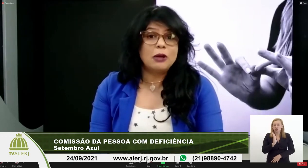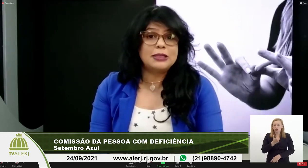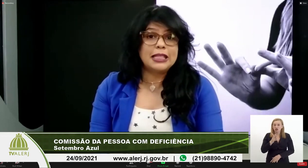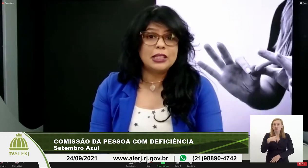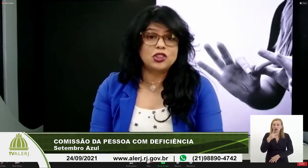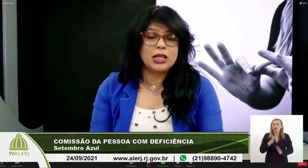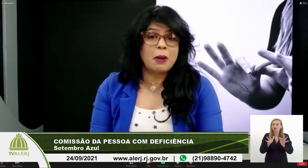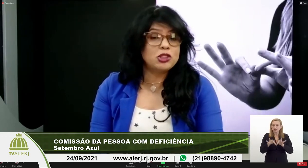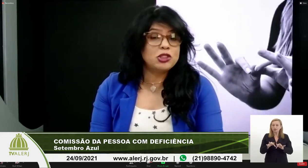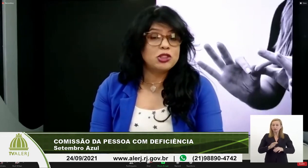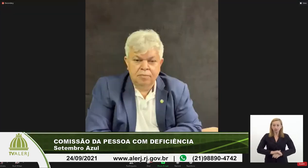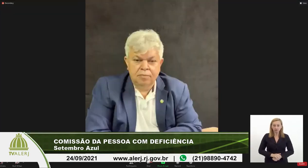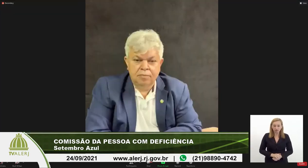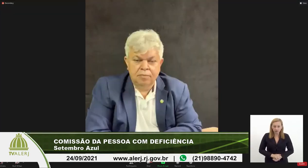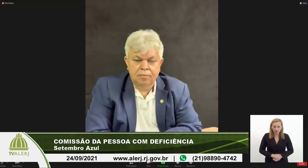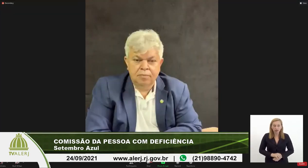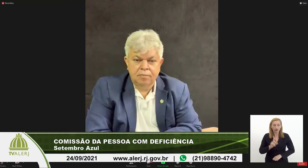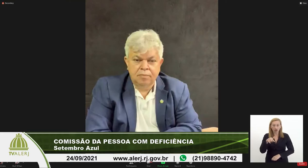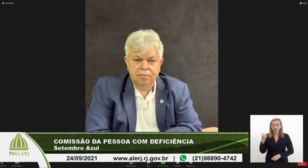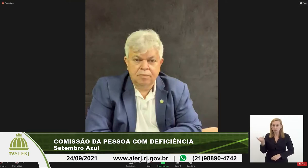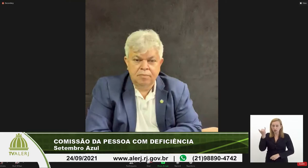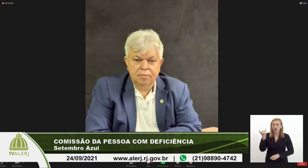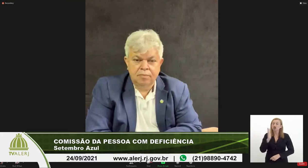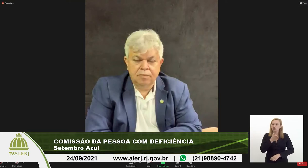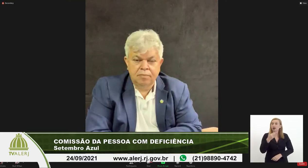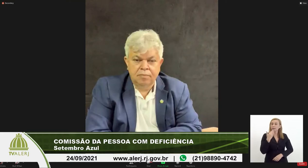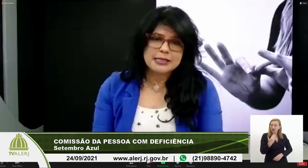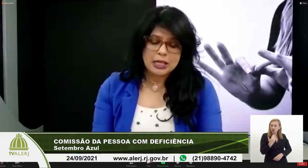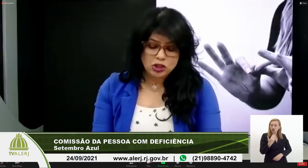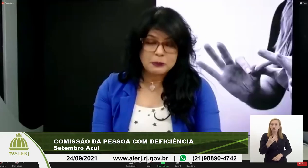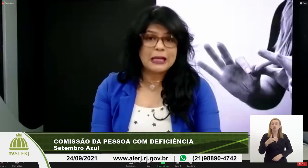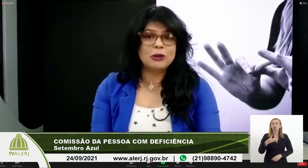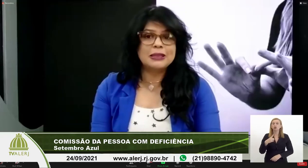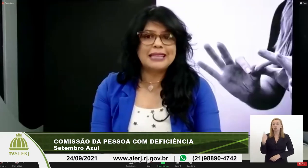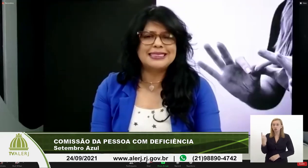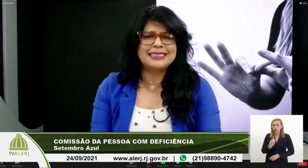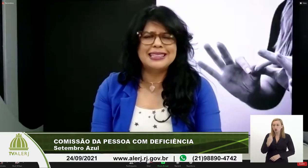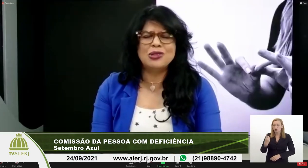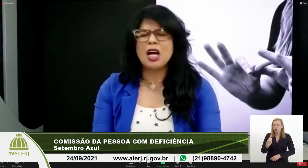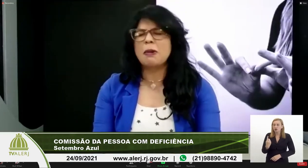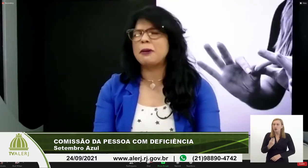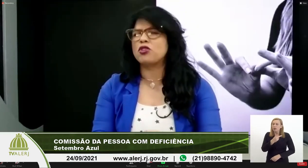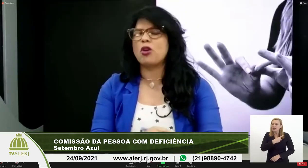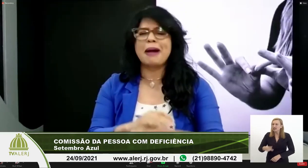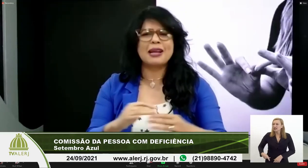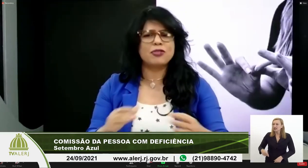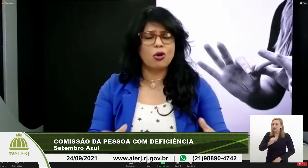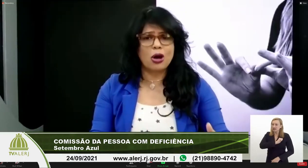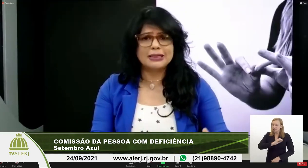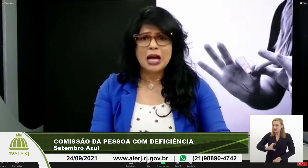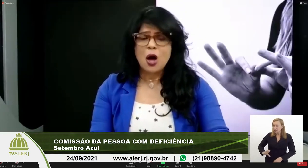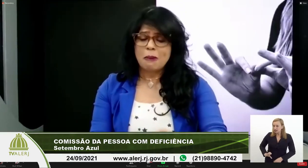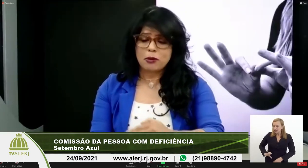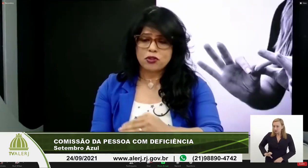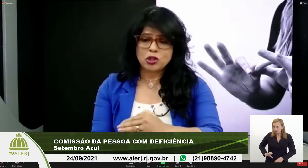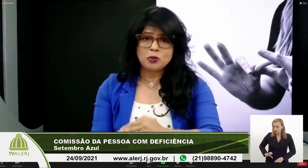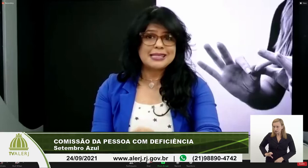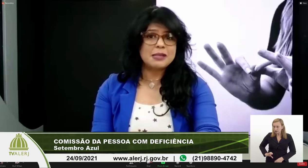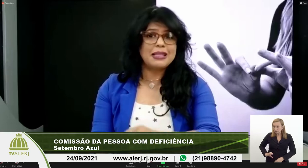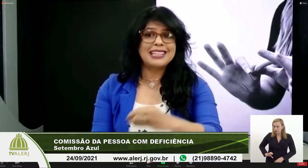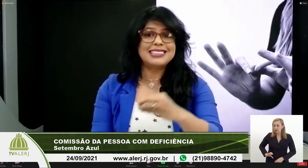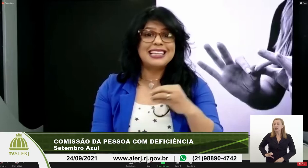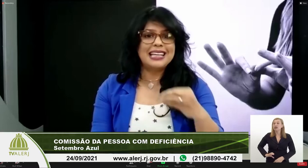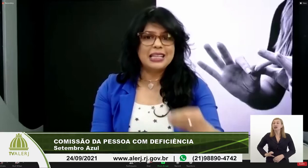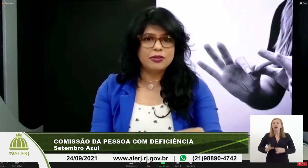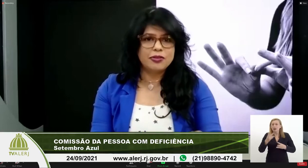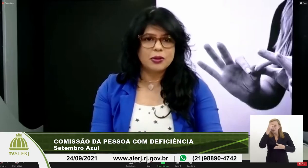final, é o seguinte, uma medida muito importante. Eu já solicitei ao nosso presidente, deputado André Siciliano, que é uma pessoa maravilhosa, uma pessoa de